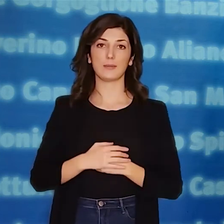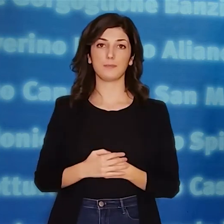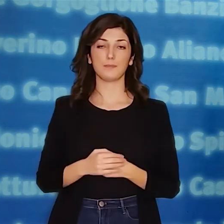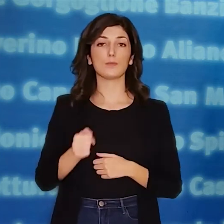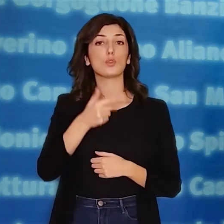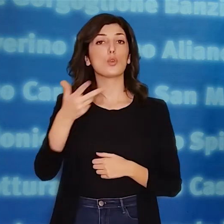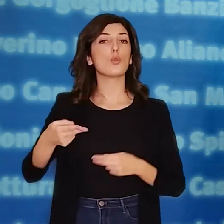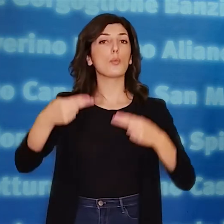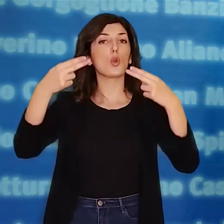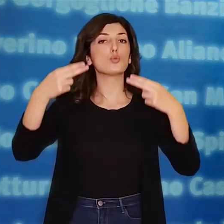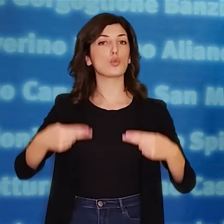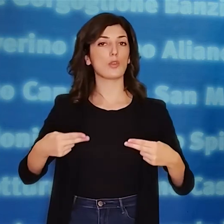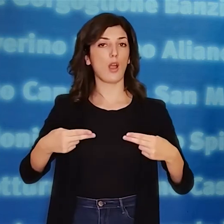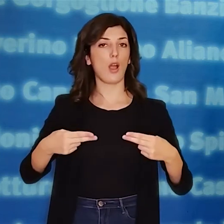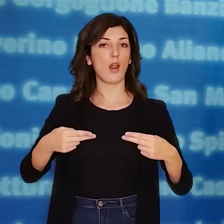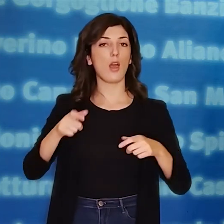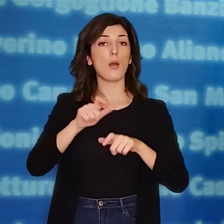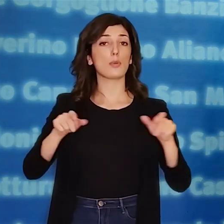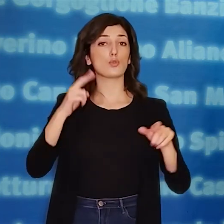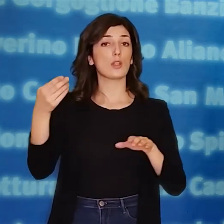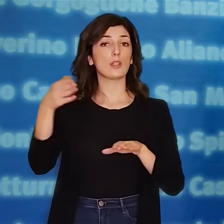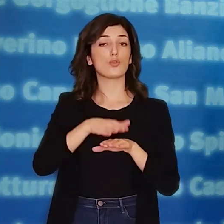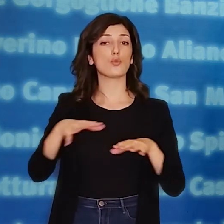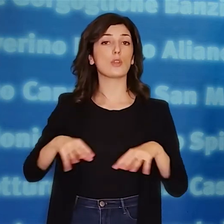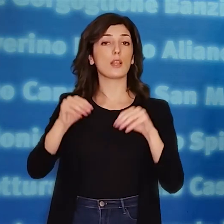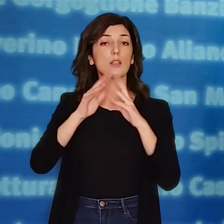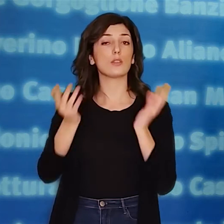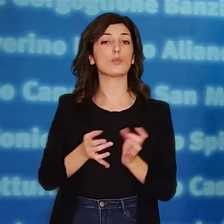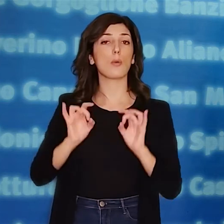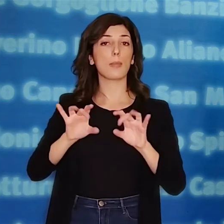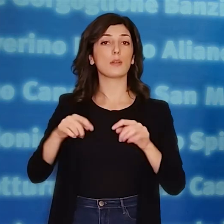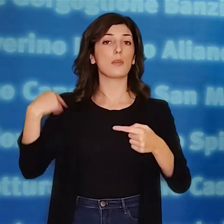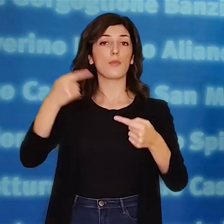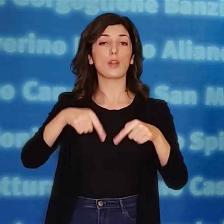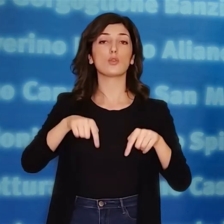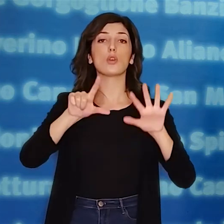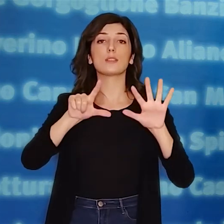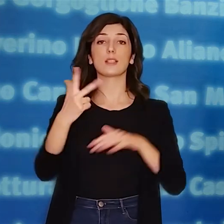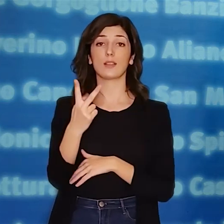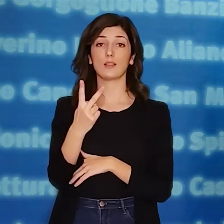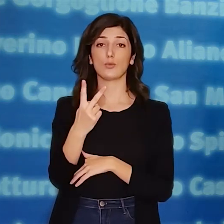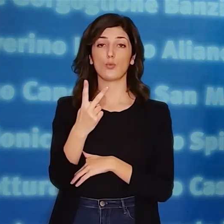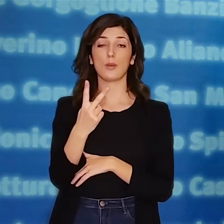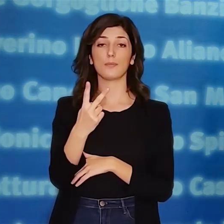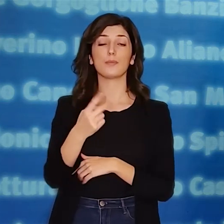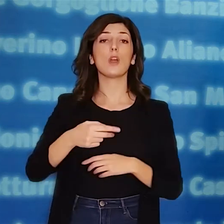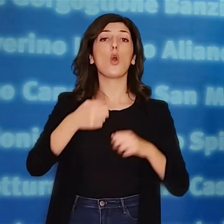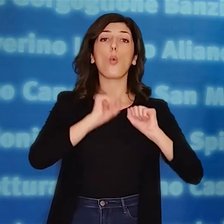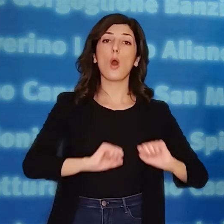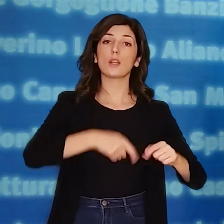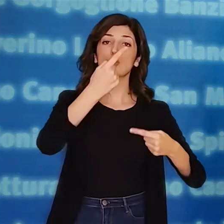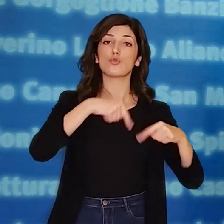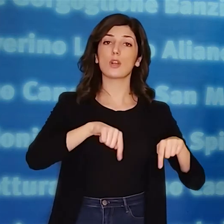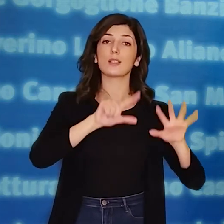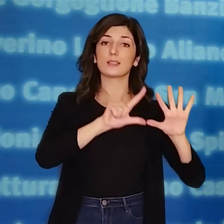circa 77 anni. Il numero totale dei decessi dall'inizio della pandemia sale a 72. I